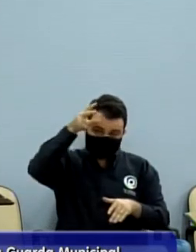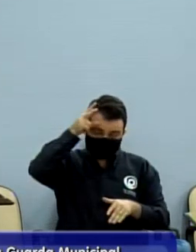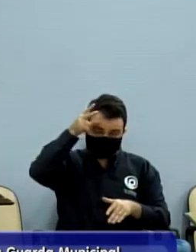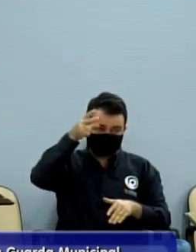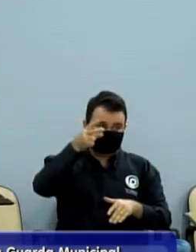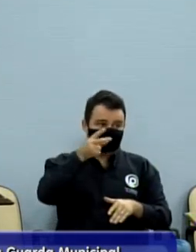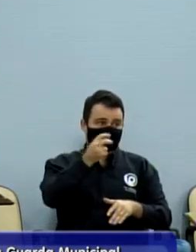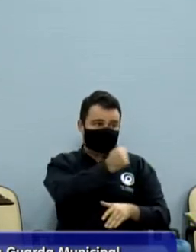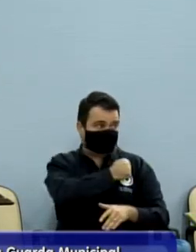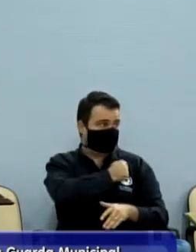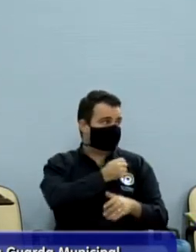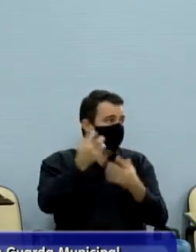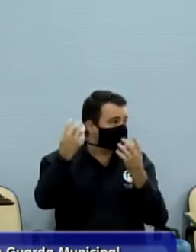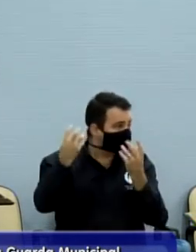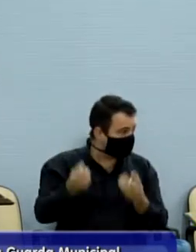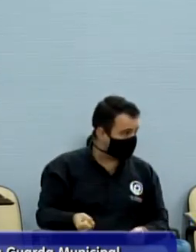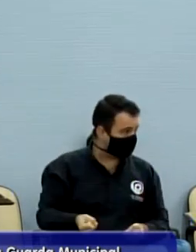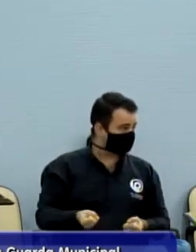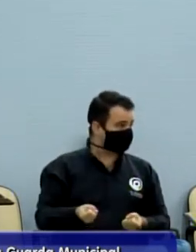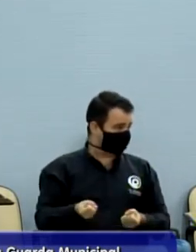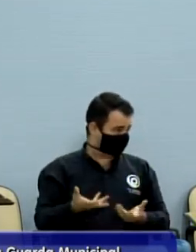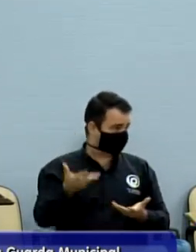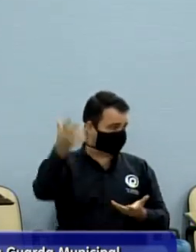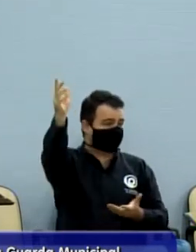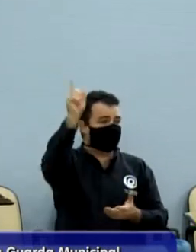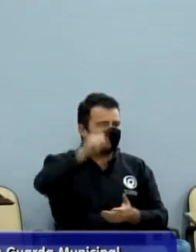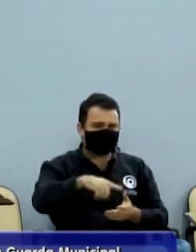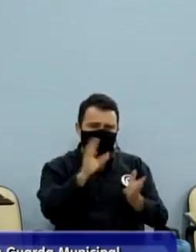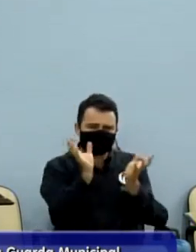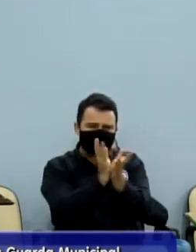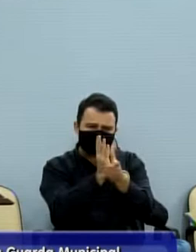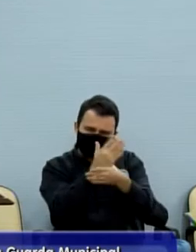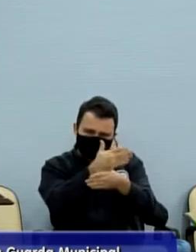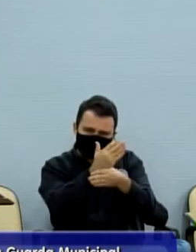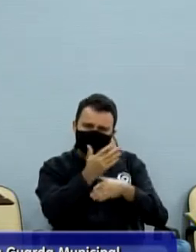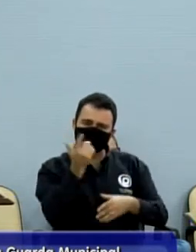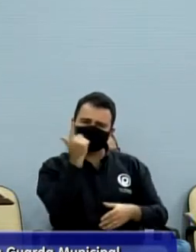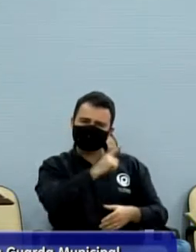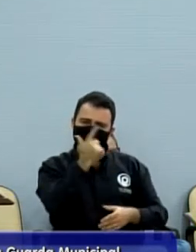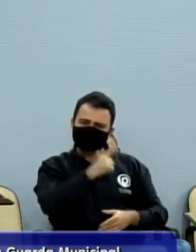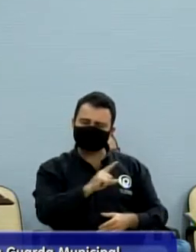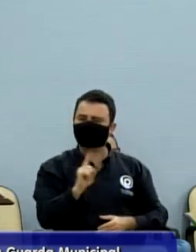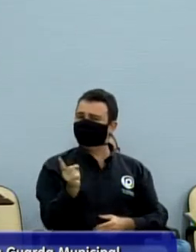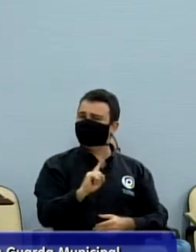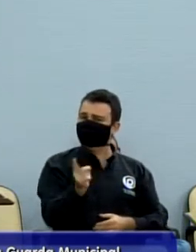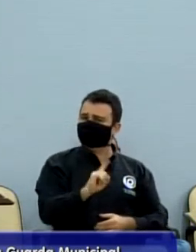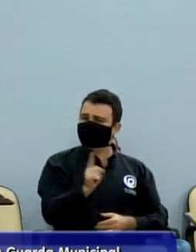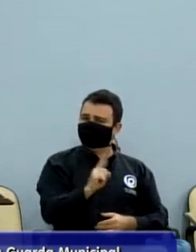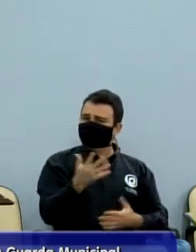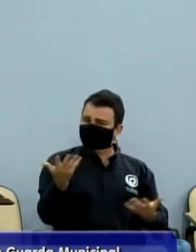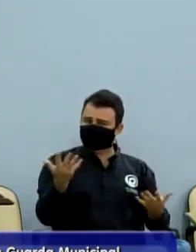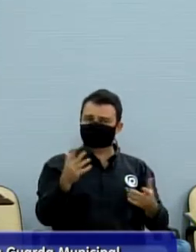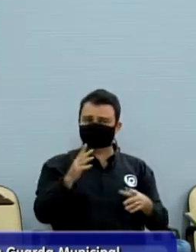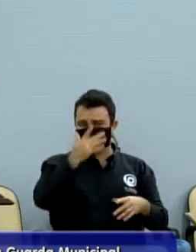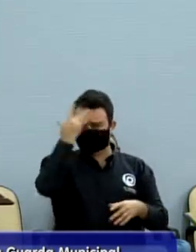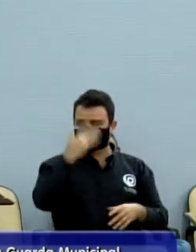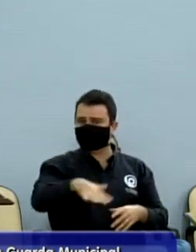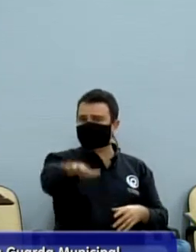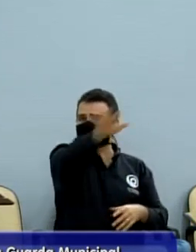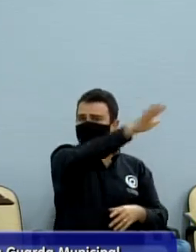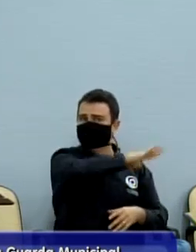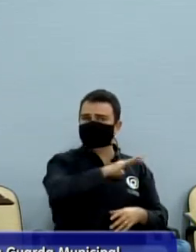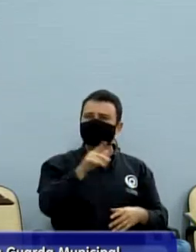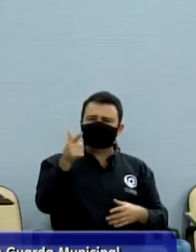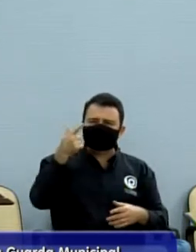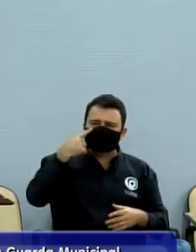projeto, que vai beneficiar não só os taxistas. Nós estamos vendo aí o preço que está a gasolina, um preço absurdo.